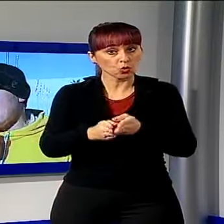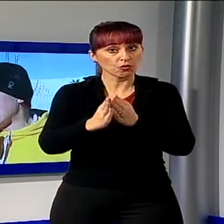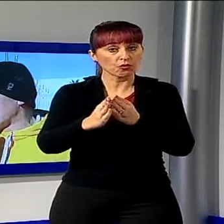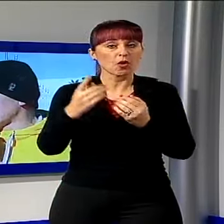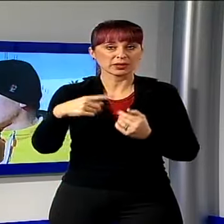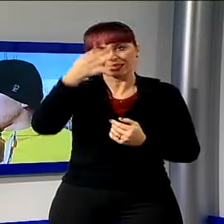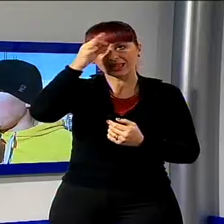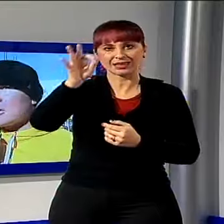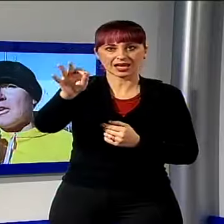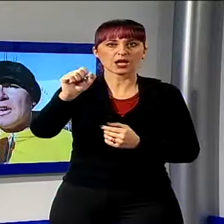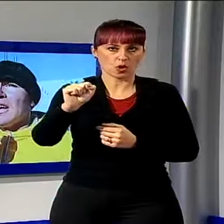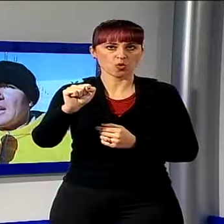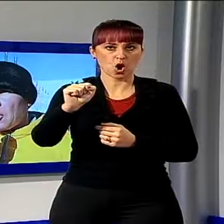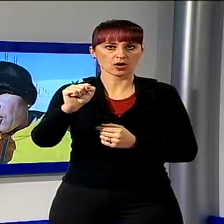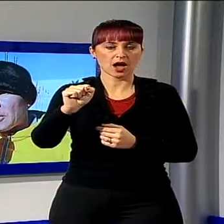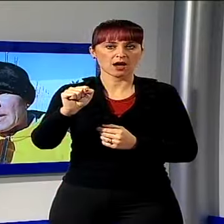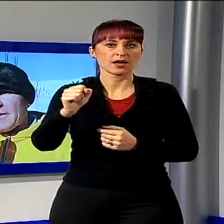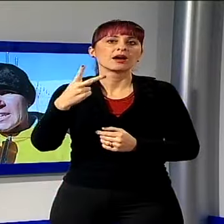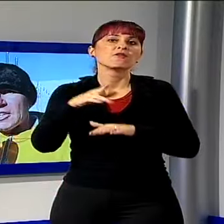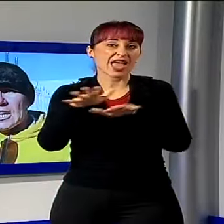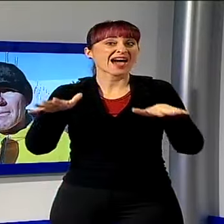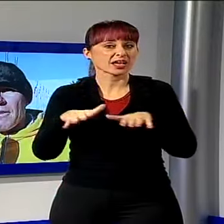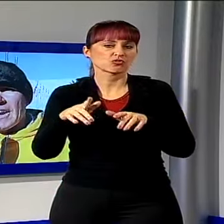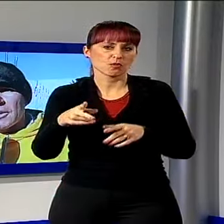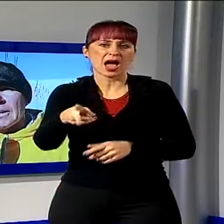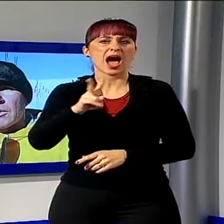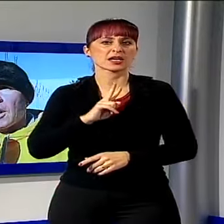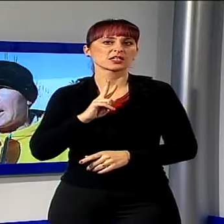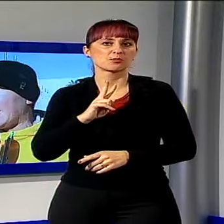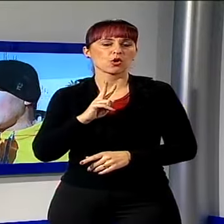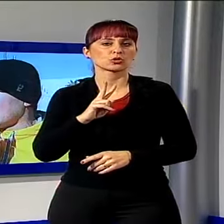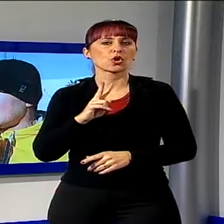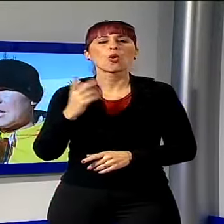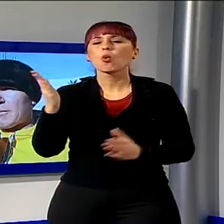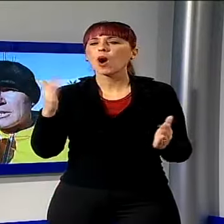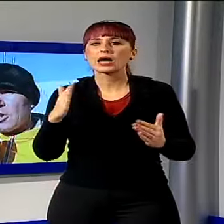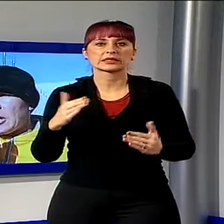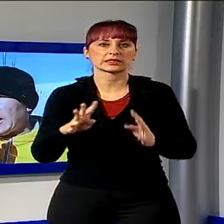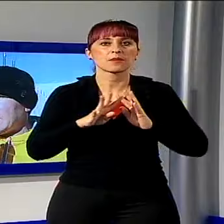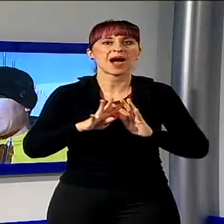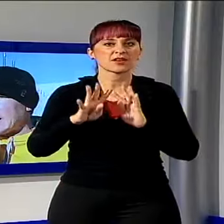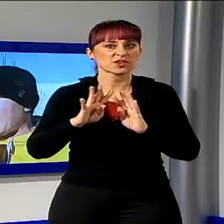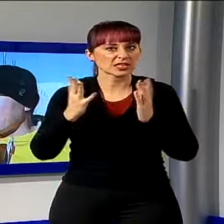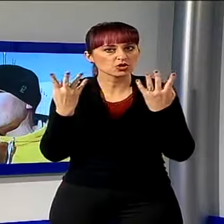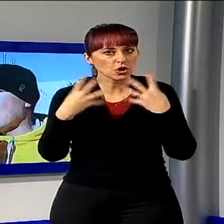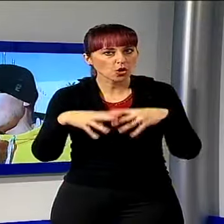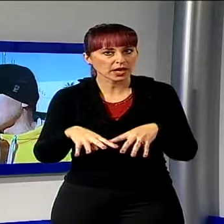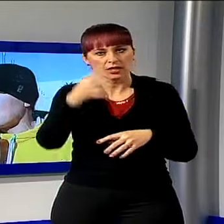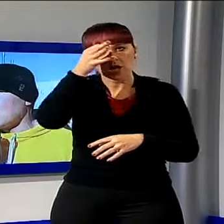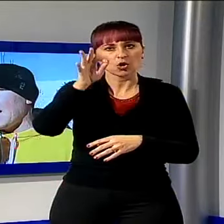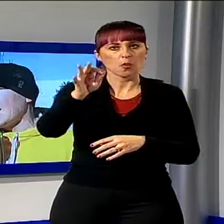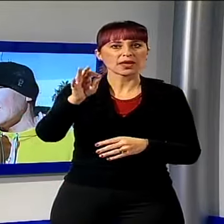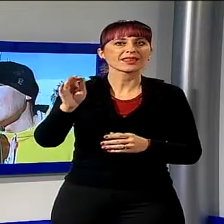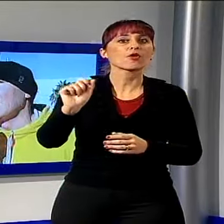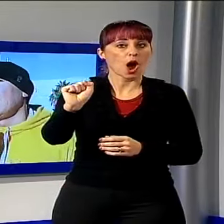come sempre Viareggio ha risposto. Ogni manifestazione che abbiamo fatto per Aurora, diciamo il sole, il bel tempo, ha sempre